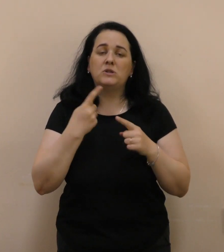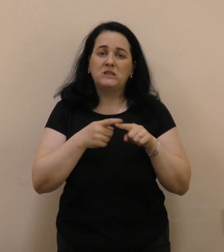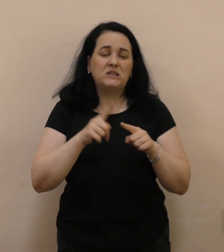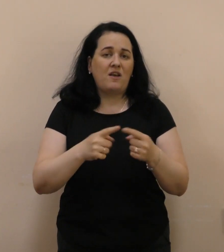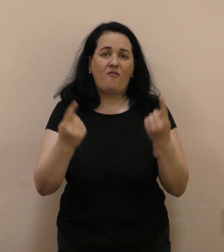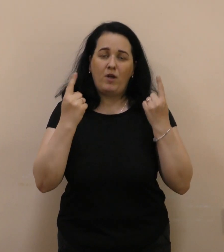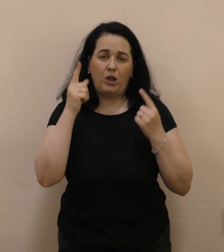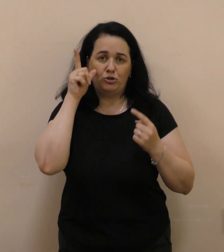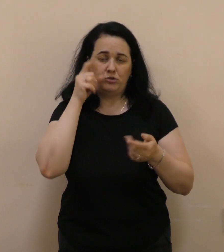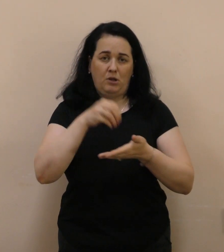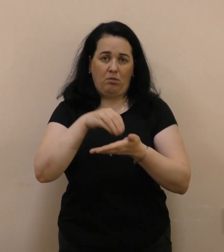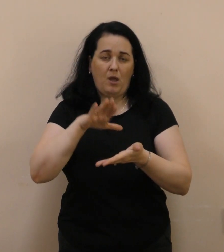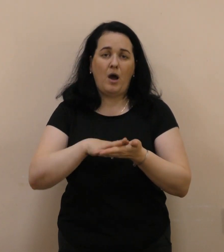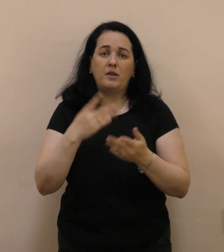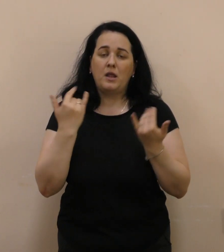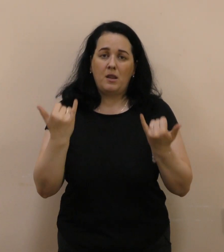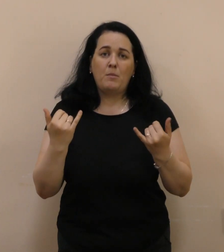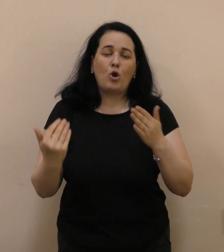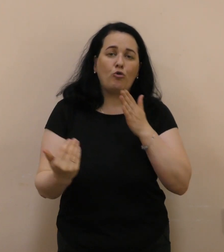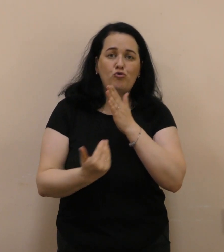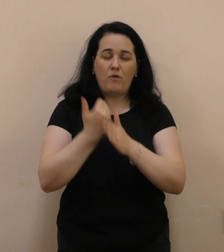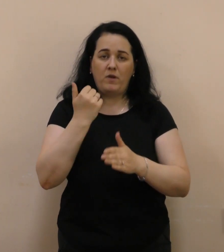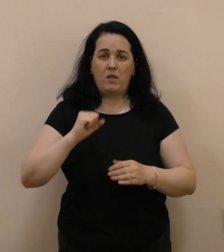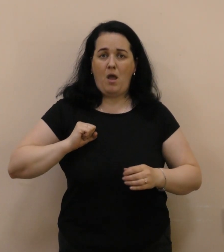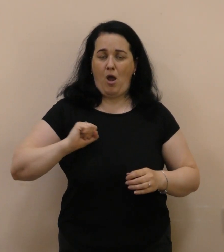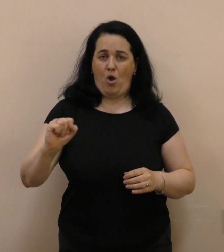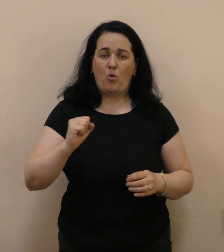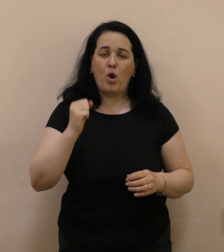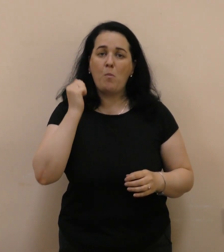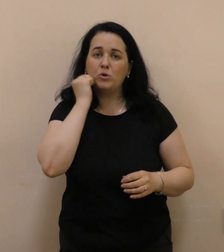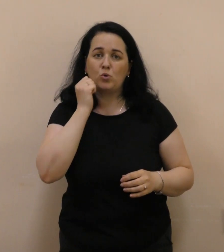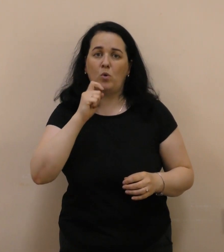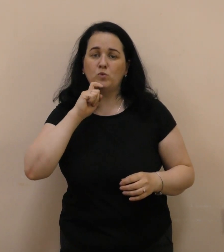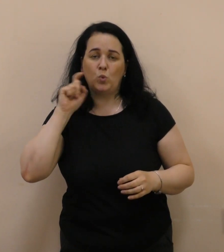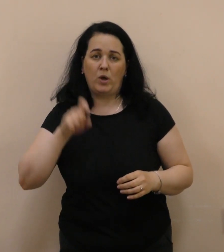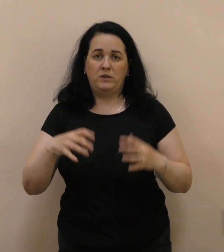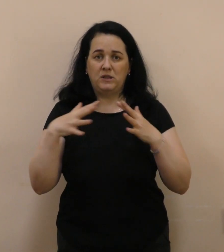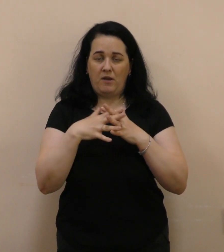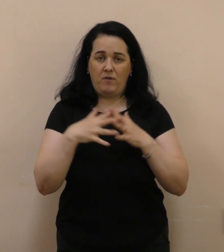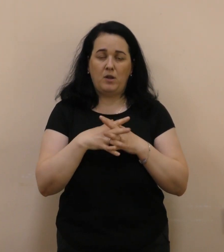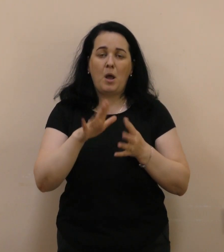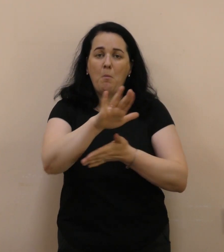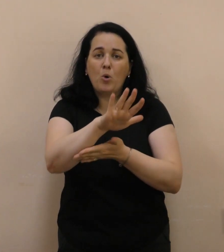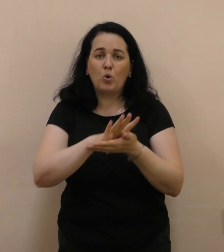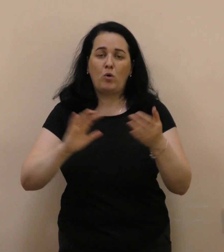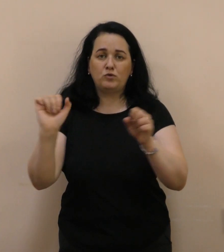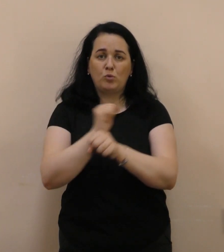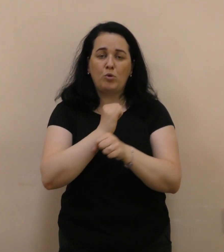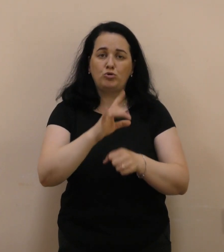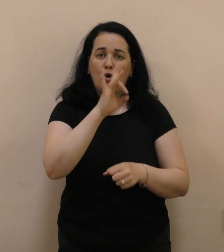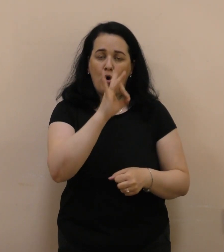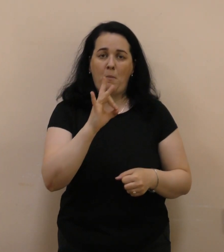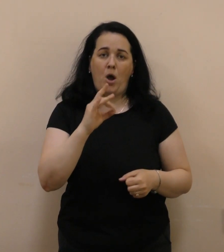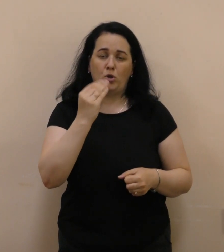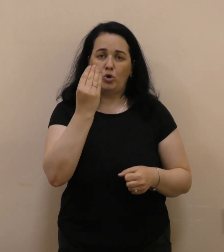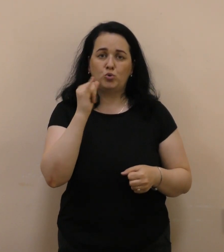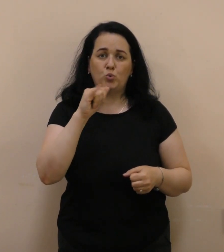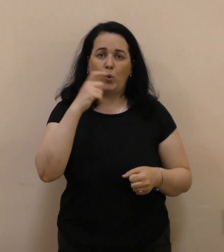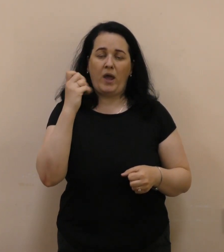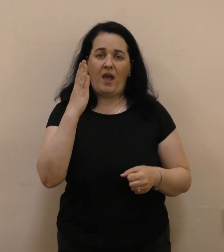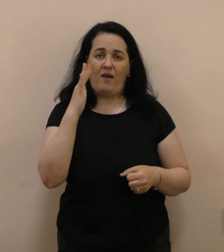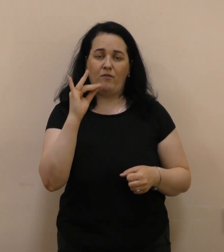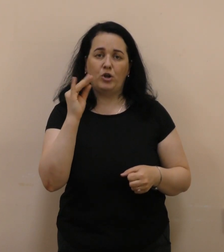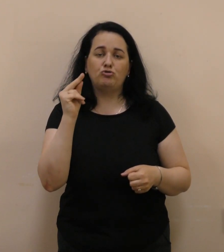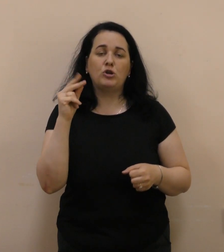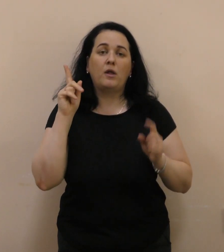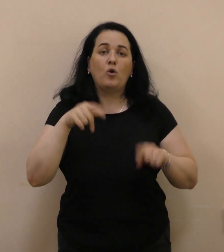теперновідні герої Московсько-Української війни продовжують боротьбу Романа Шухєвича. Також